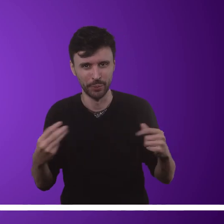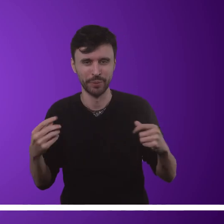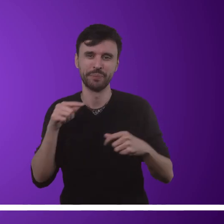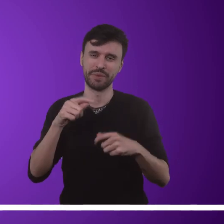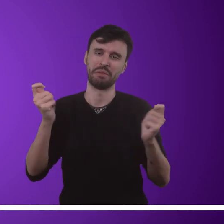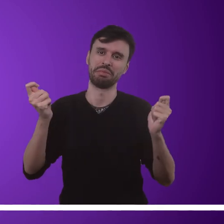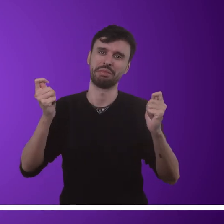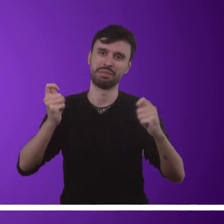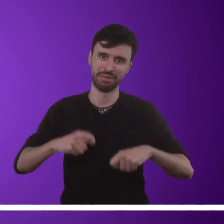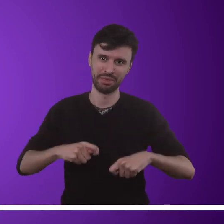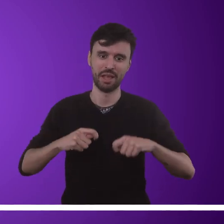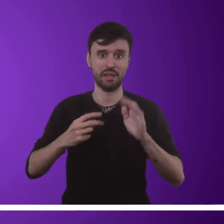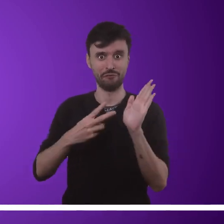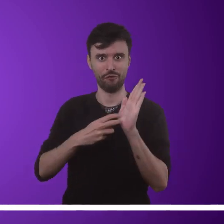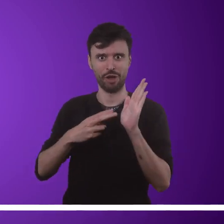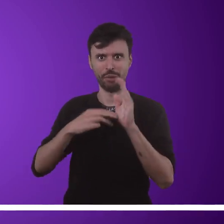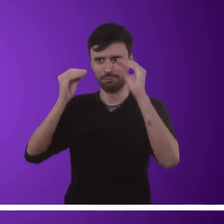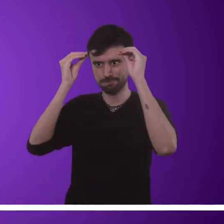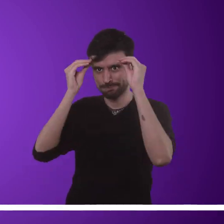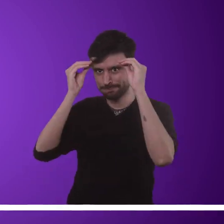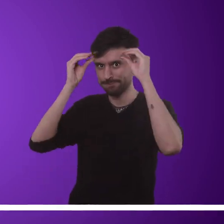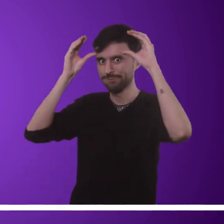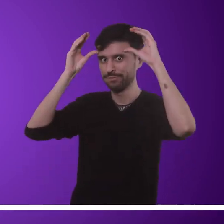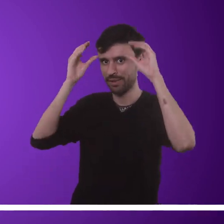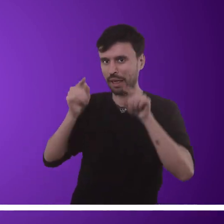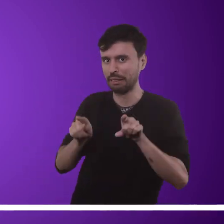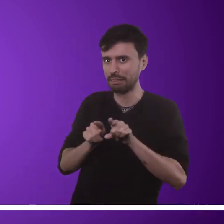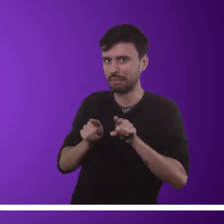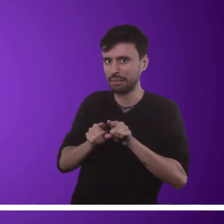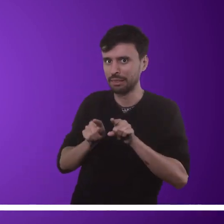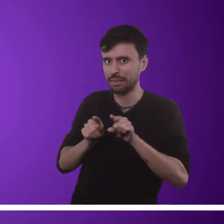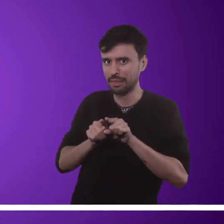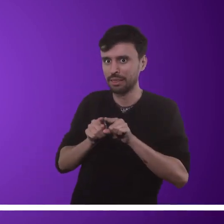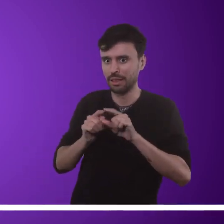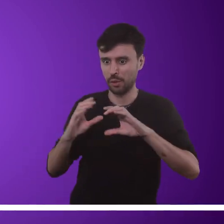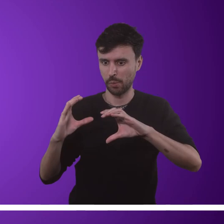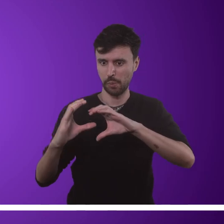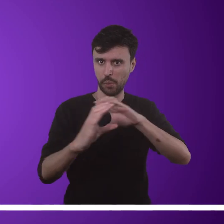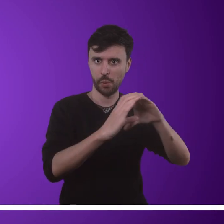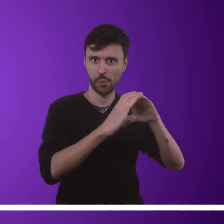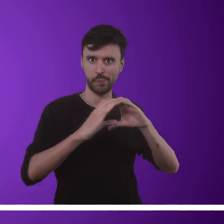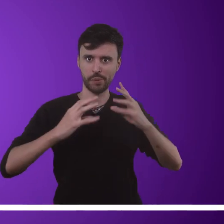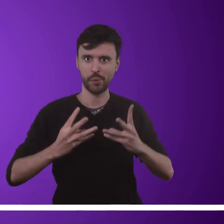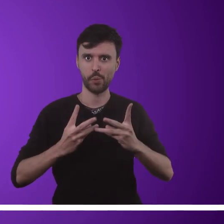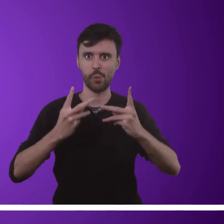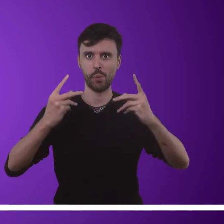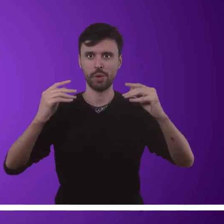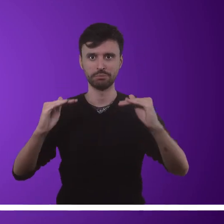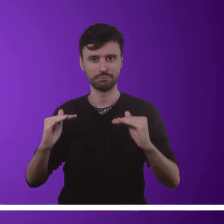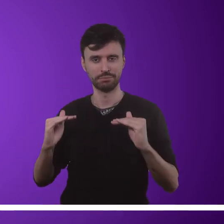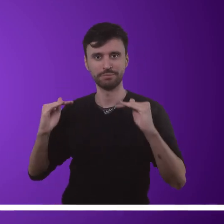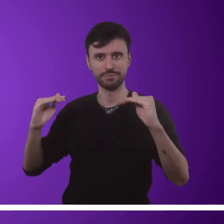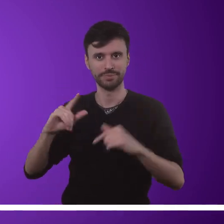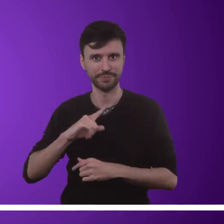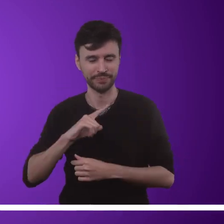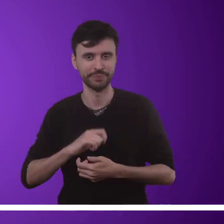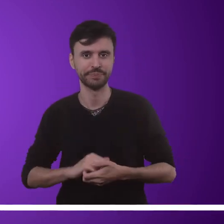colaborar bastante com o incremento do vocabulário e também com a qualidade da comunicação estabelecida.